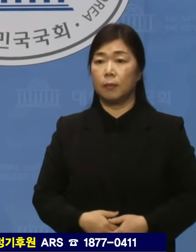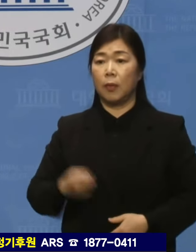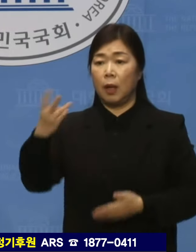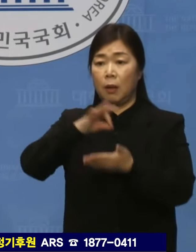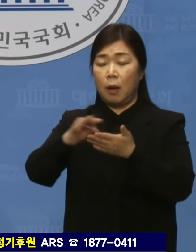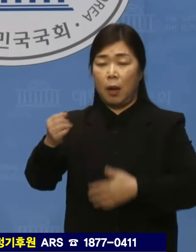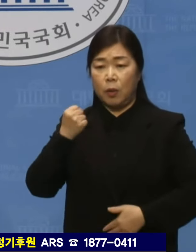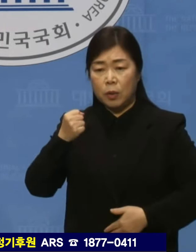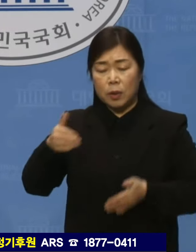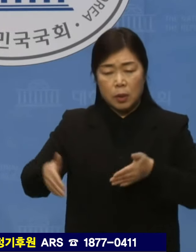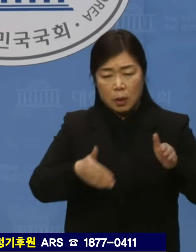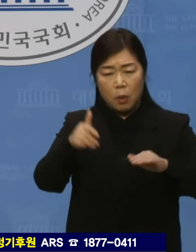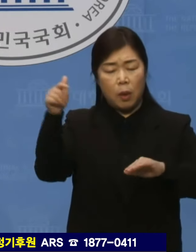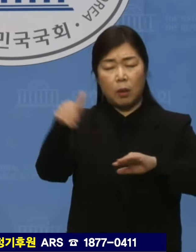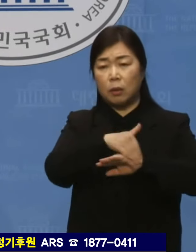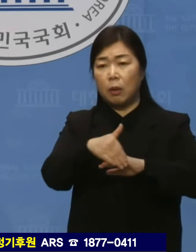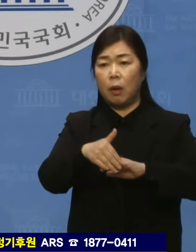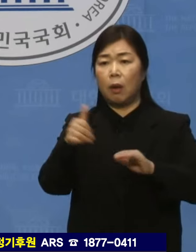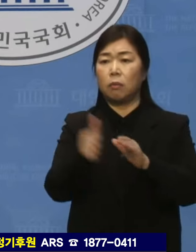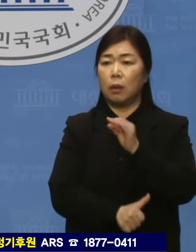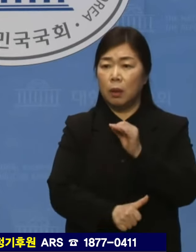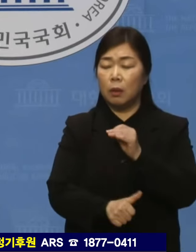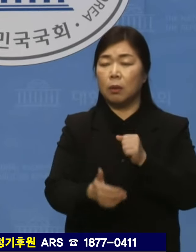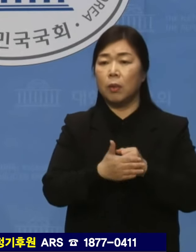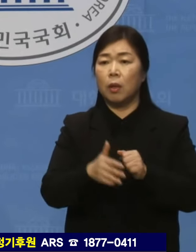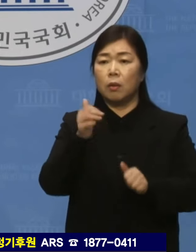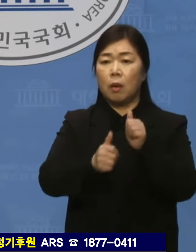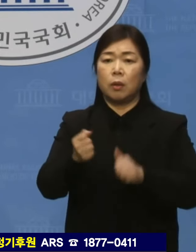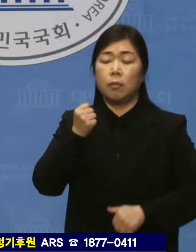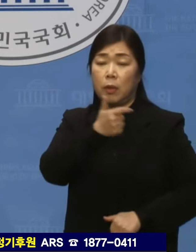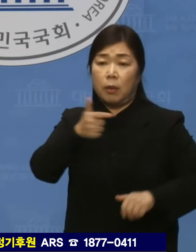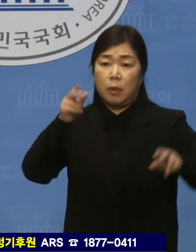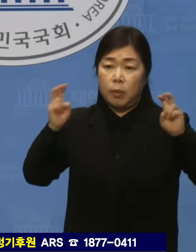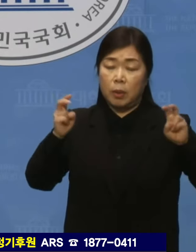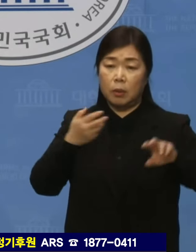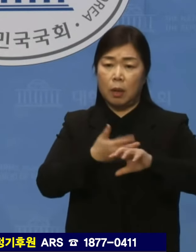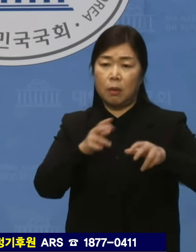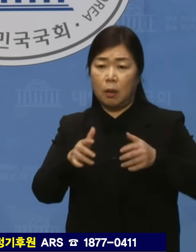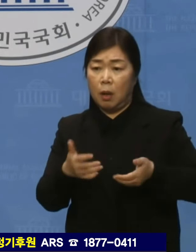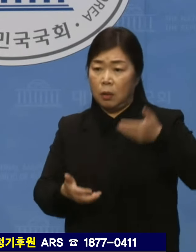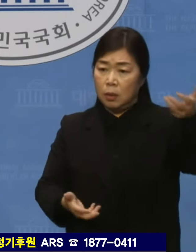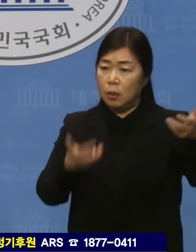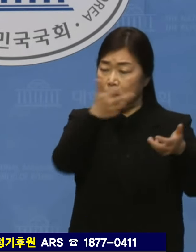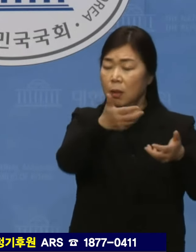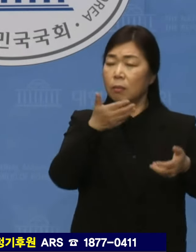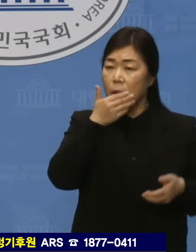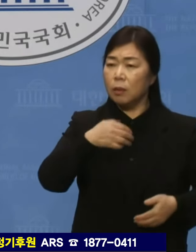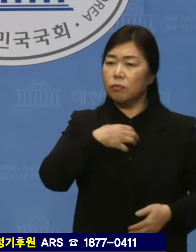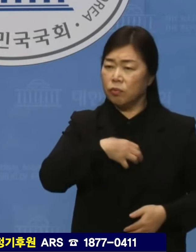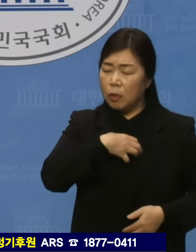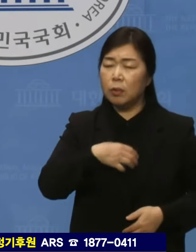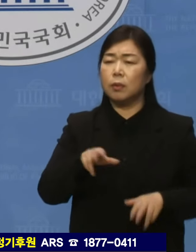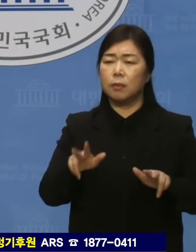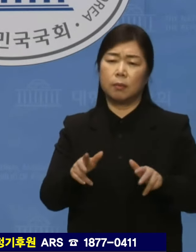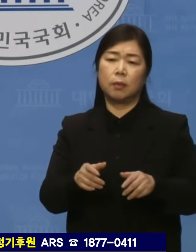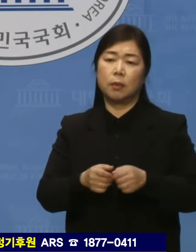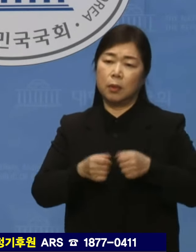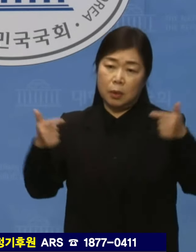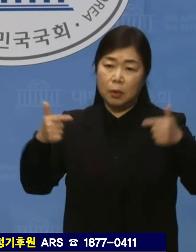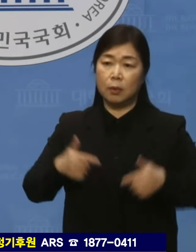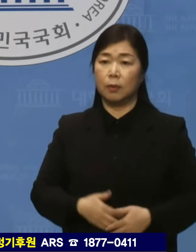로드맵의 실종으로 경쟁력 있는 대기업과 산업 기반이 해외로 이전할 것이라는 우려가 파다합니다.